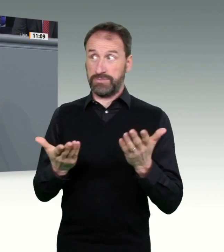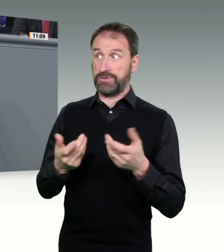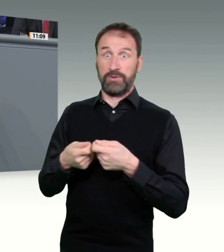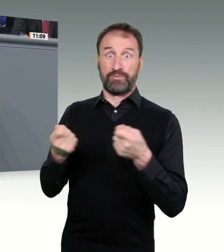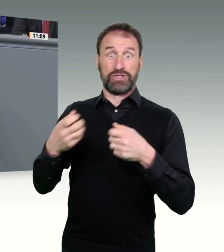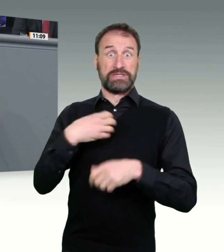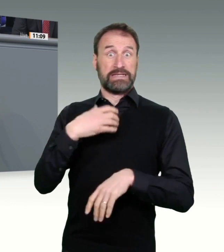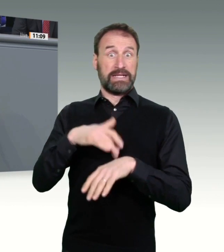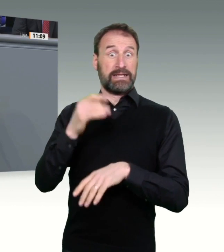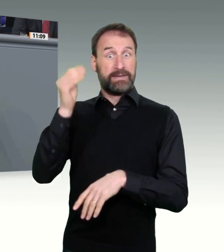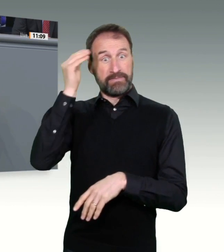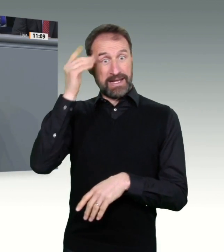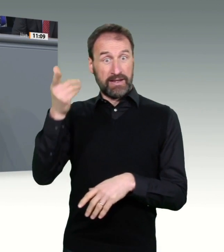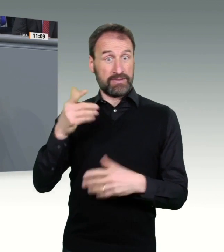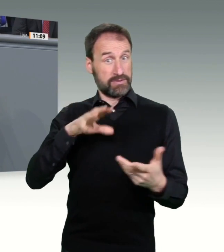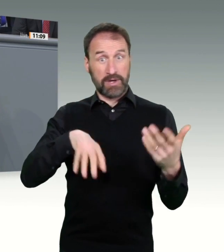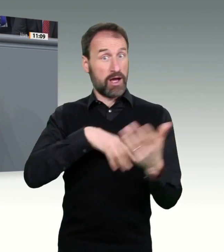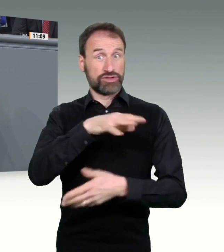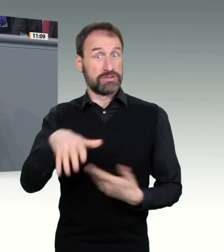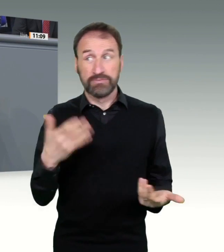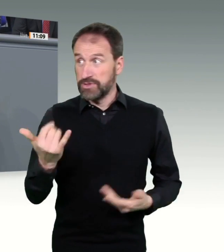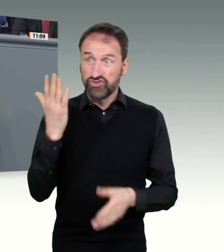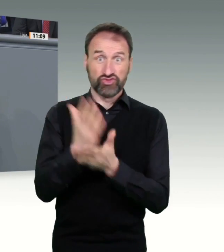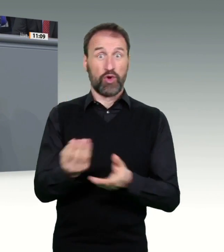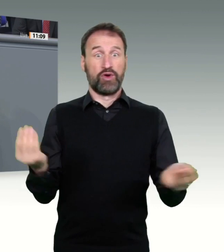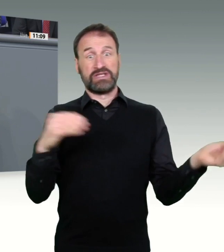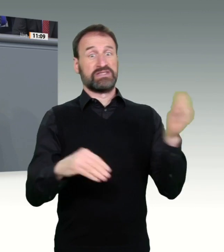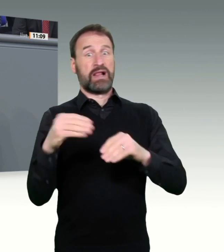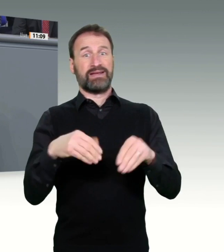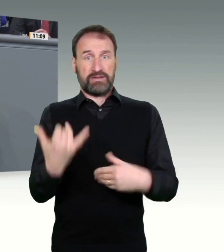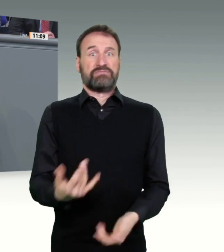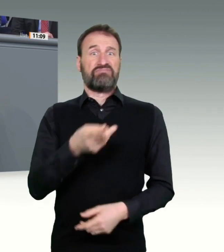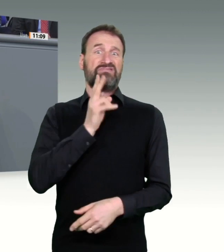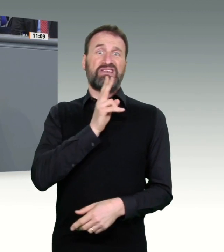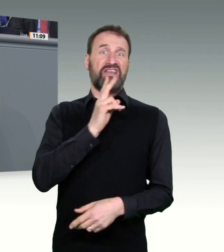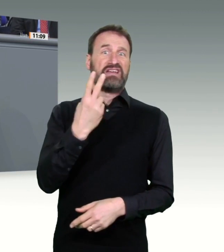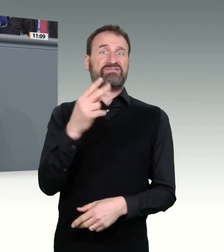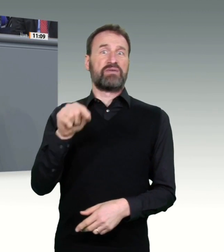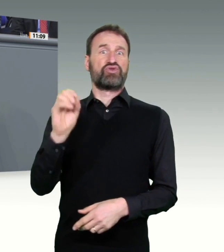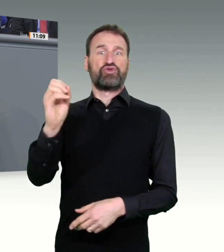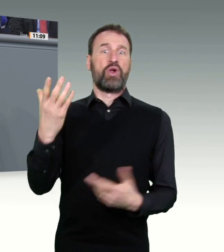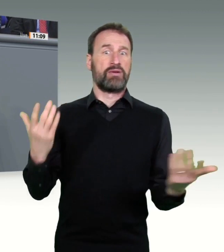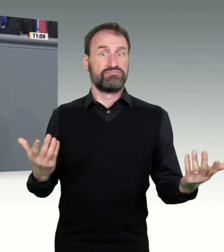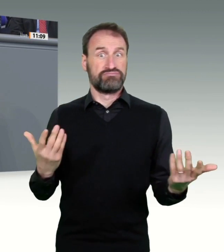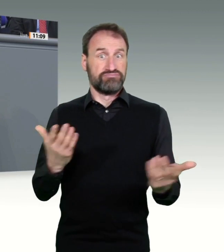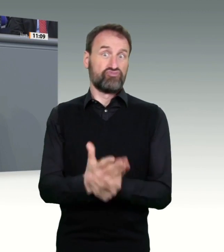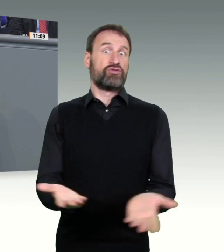installiert. Aber auch die FDP scheint lange den